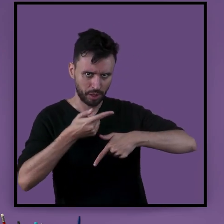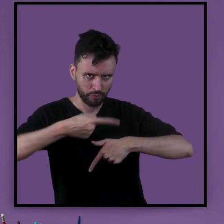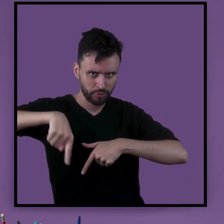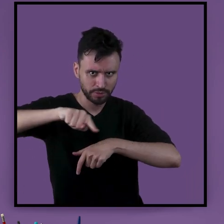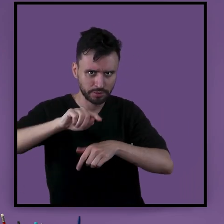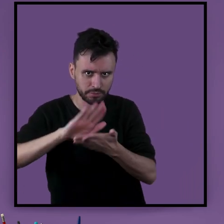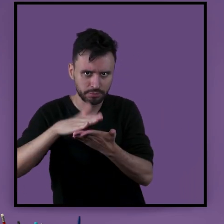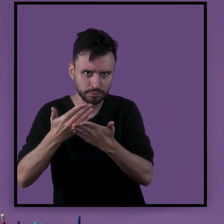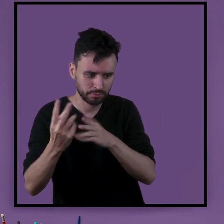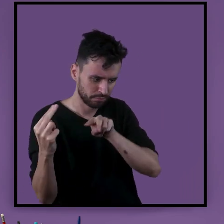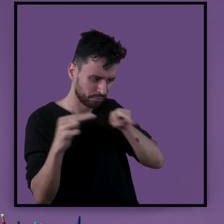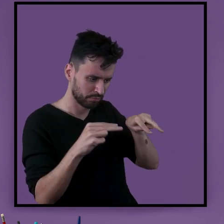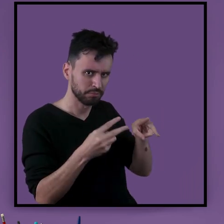tradutor e intérprete de Libras?